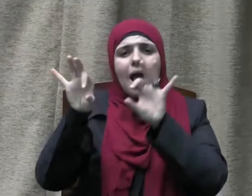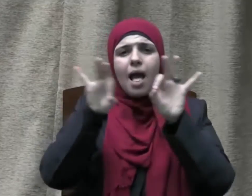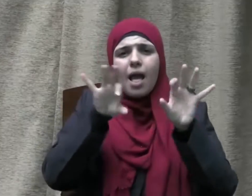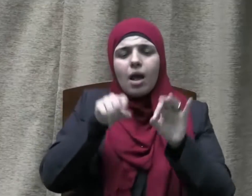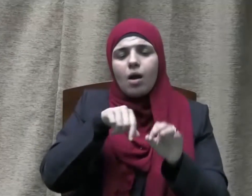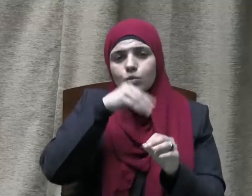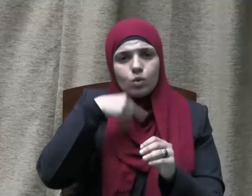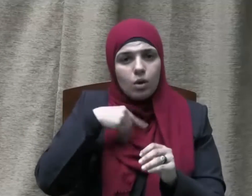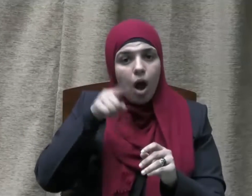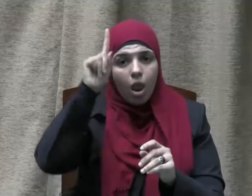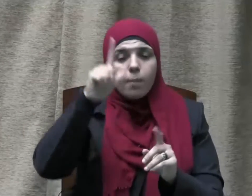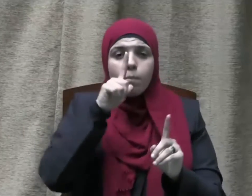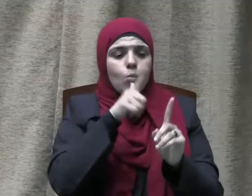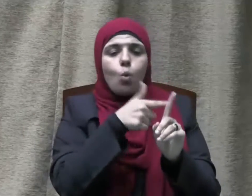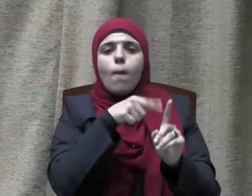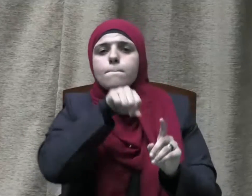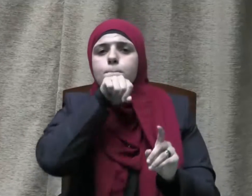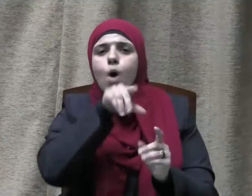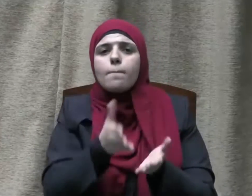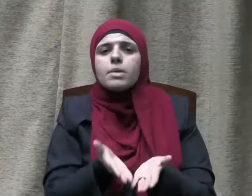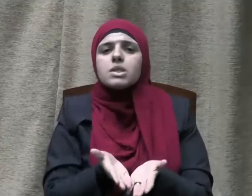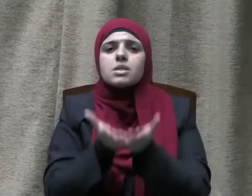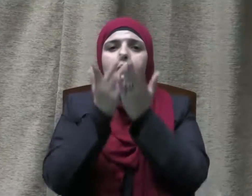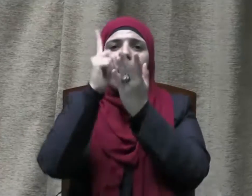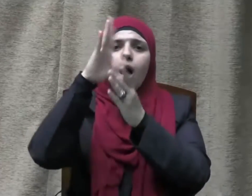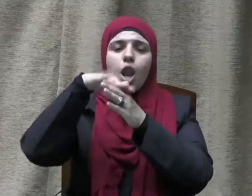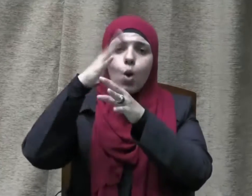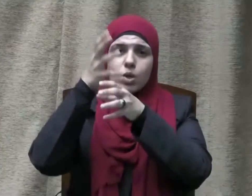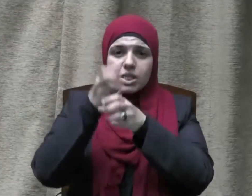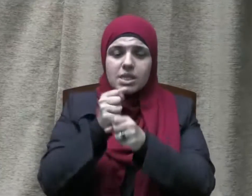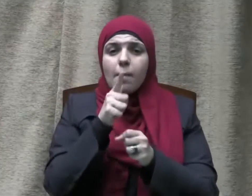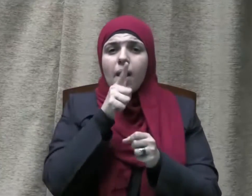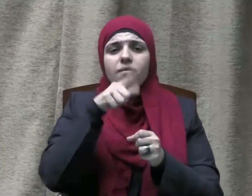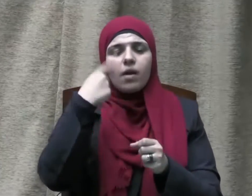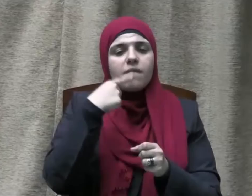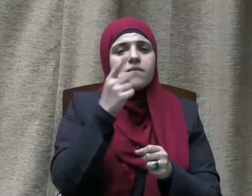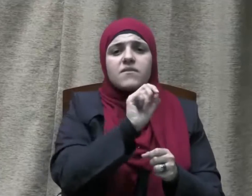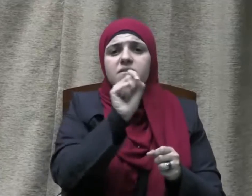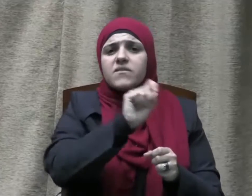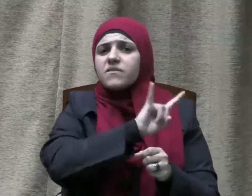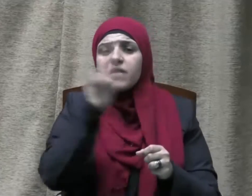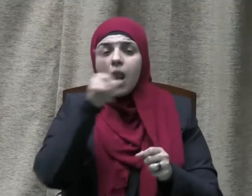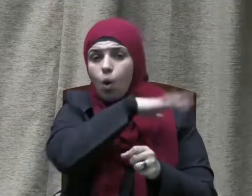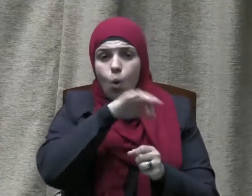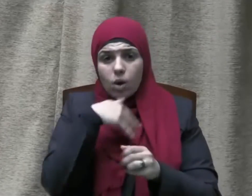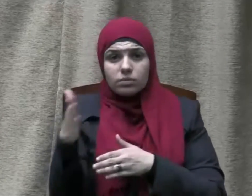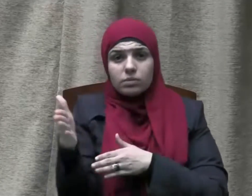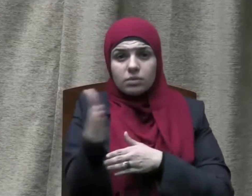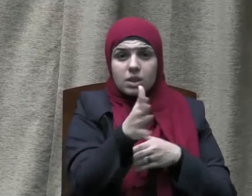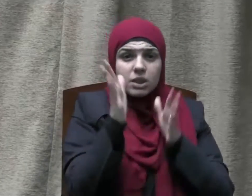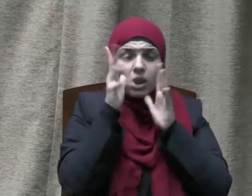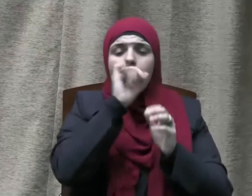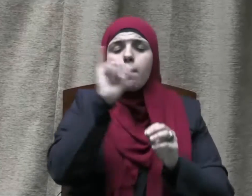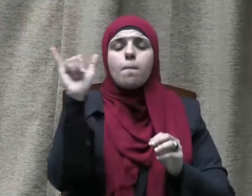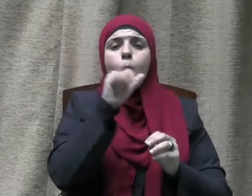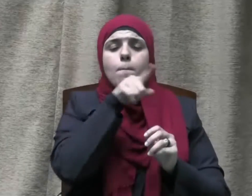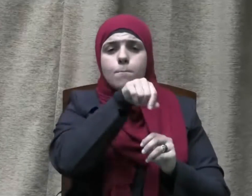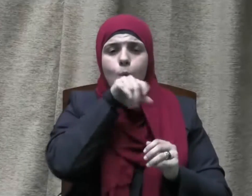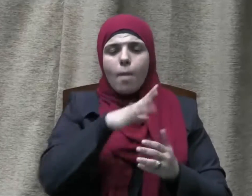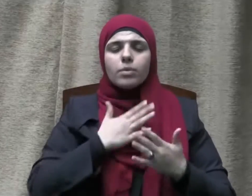لنبيه صلى الله عليه وسلم فلنولينك قبلة ترضاها فضلا